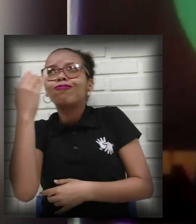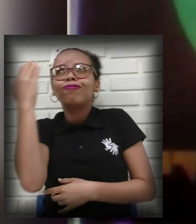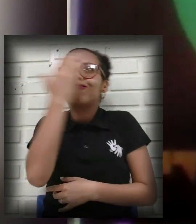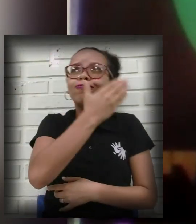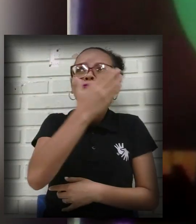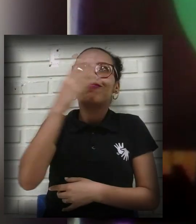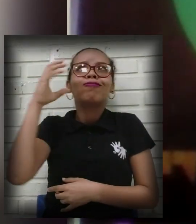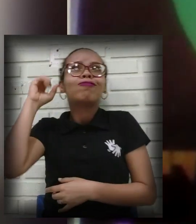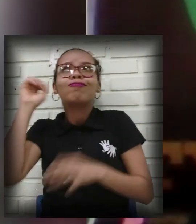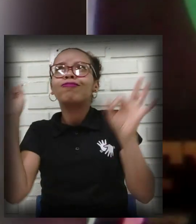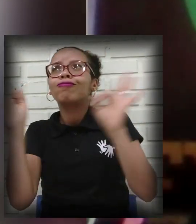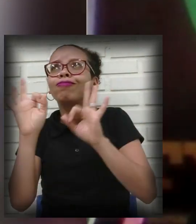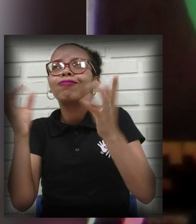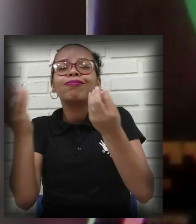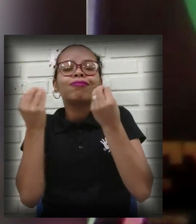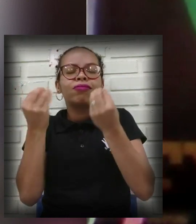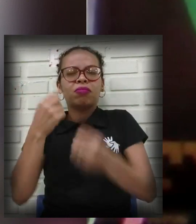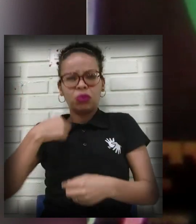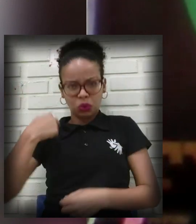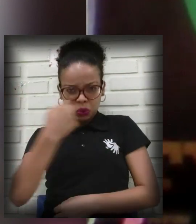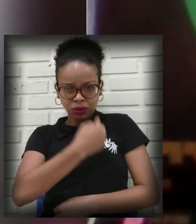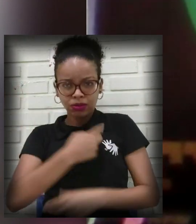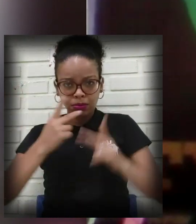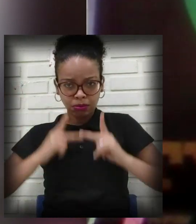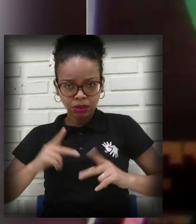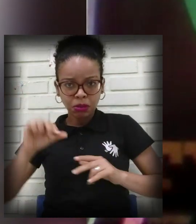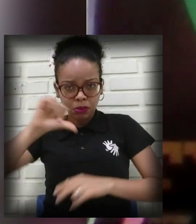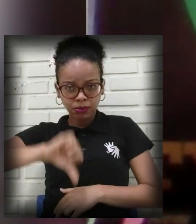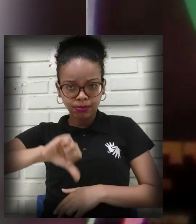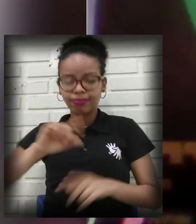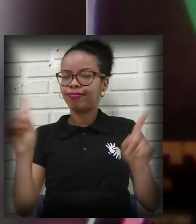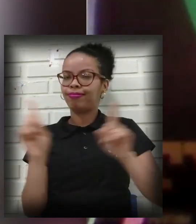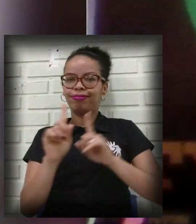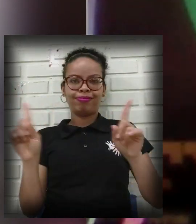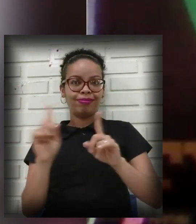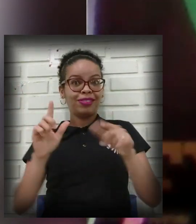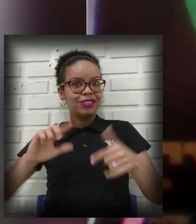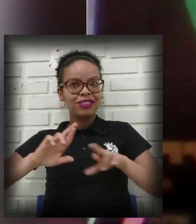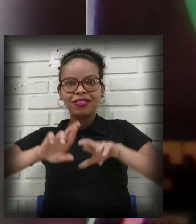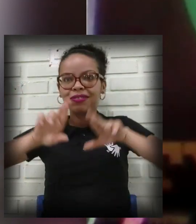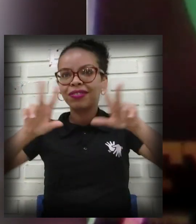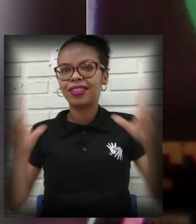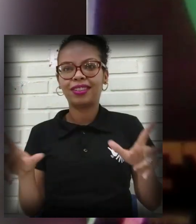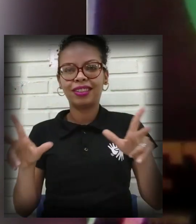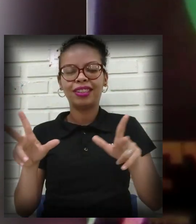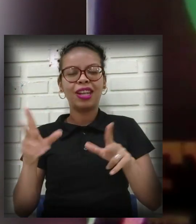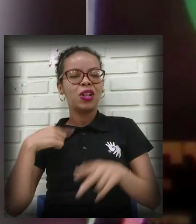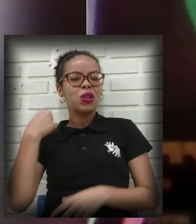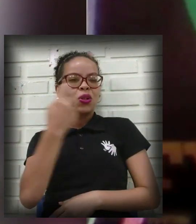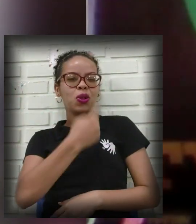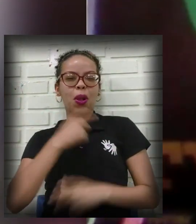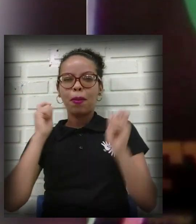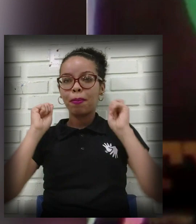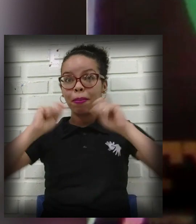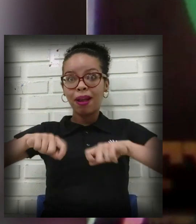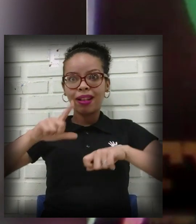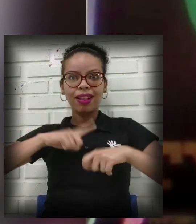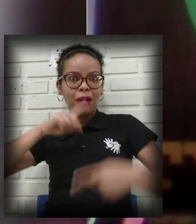sentidos não nos torna menos humanos, não, viu? Muito pelo contrário, ativa aí a nossa capacidade de